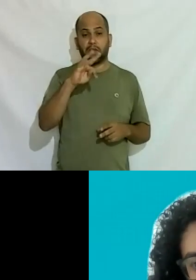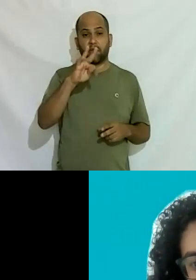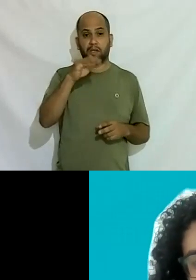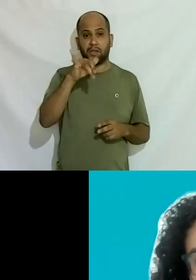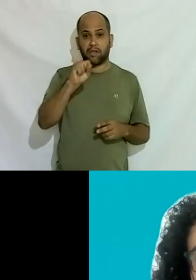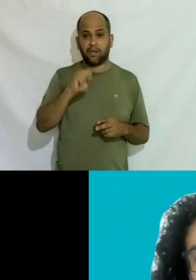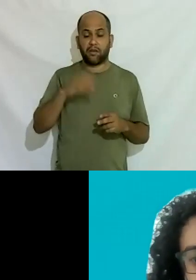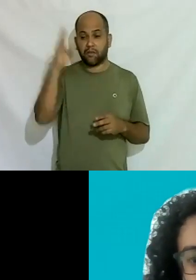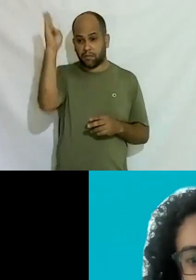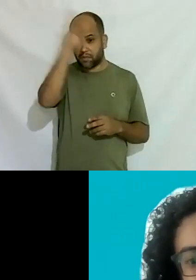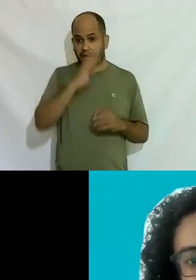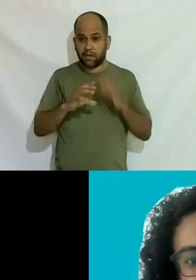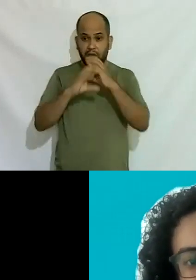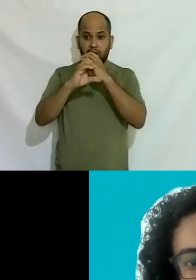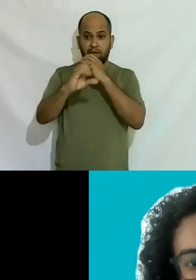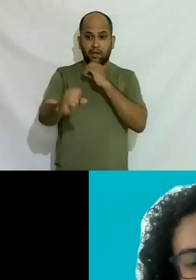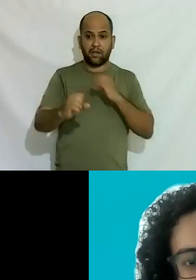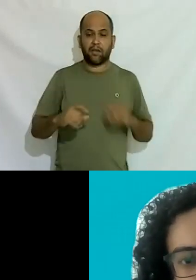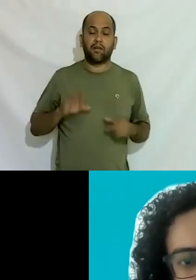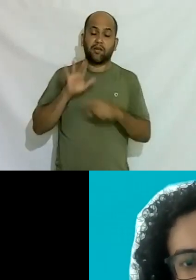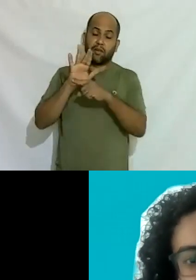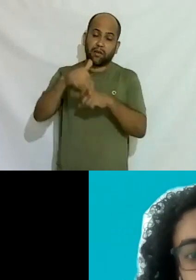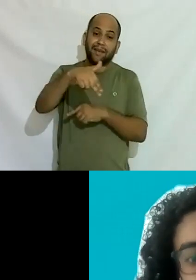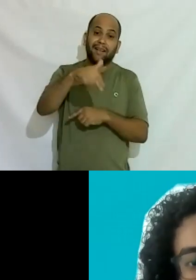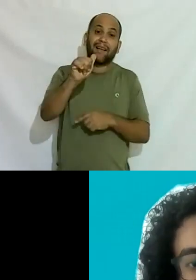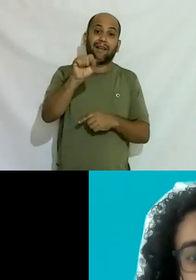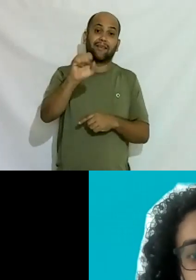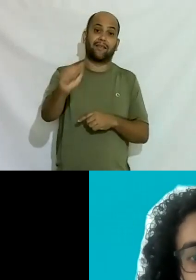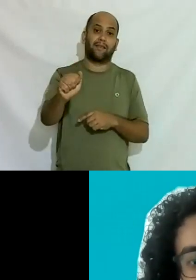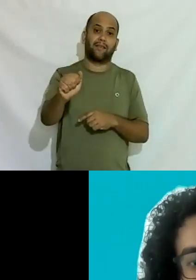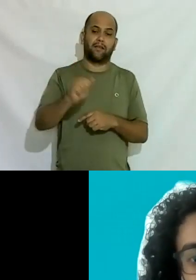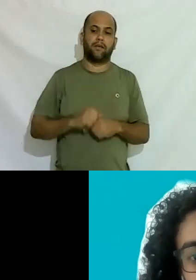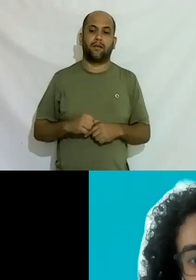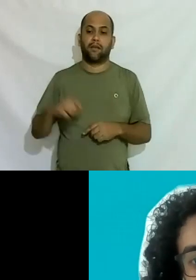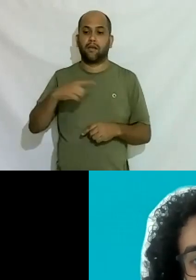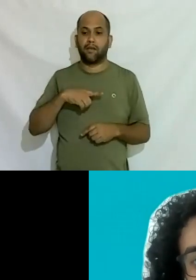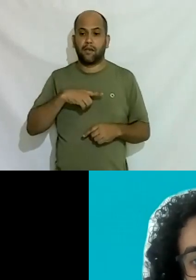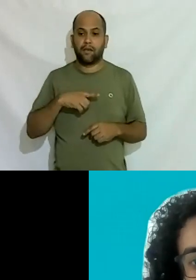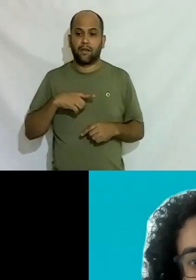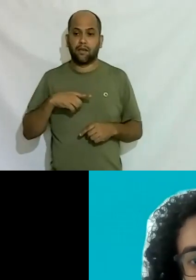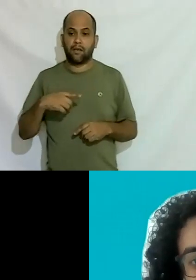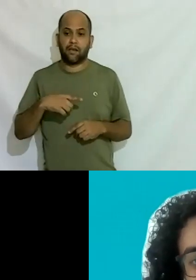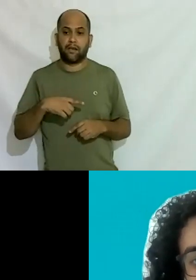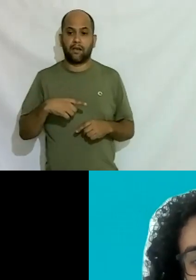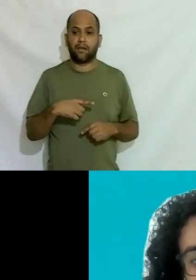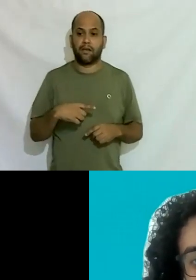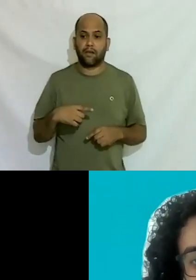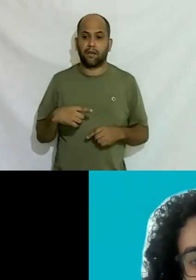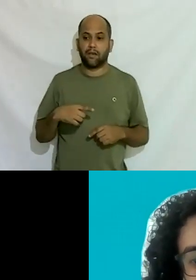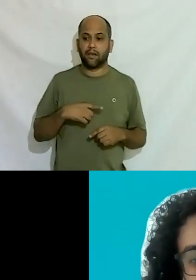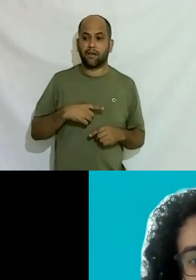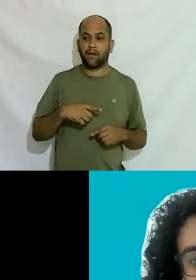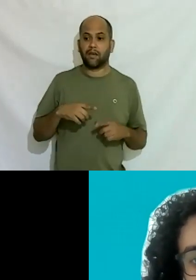engenheiras também prestando serviço para a NASA então uma de Bauru e aqui de São Paulo uma de Brasília e uma de Bauru